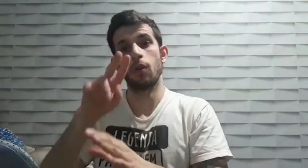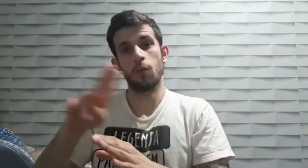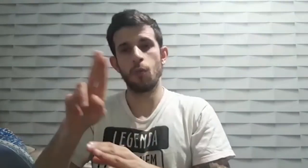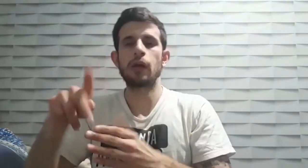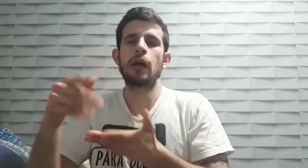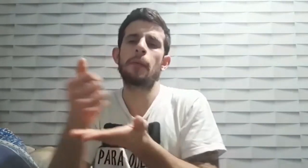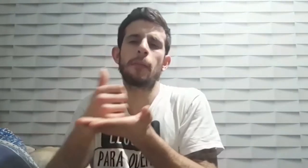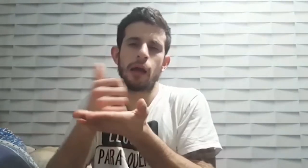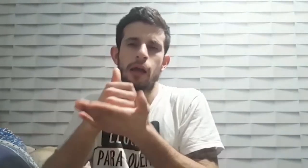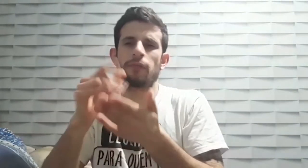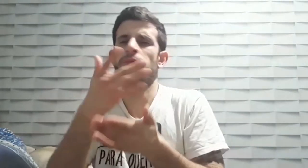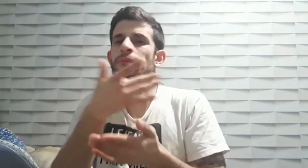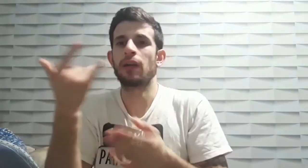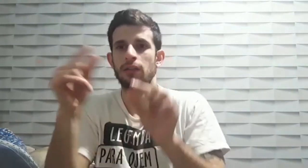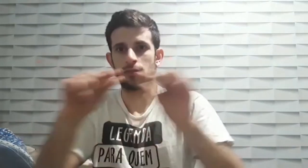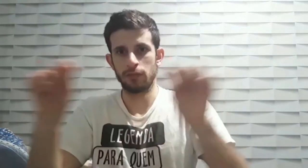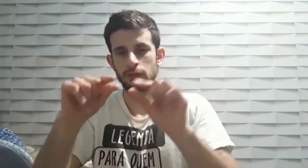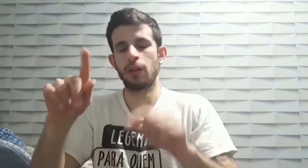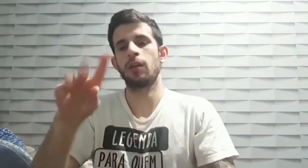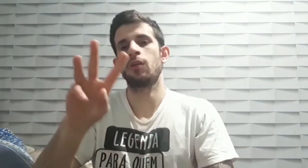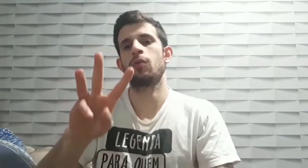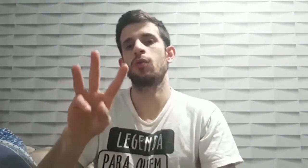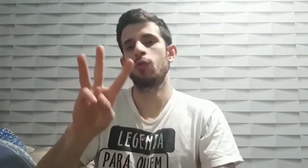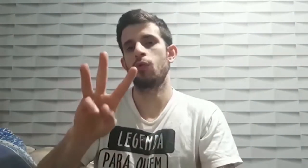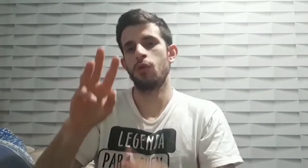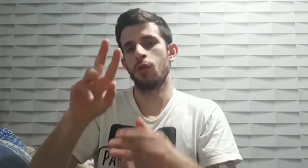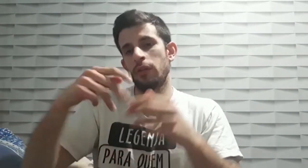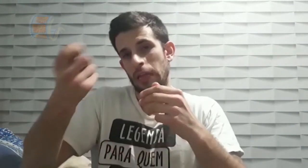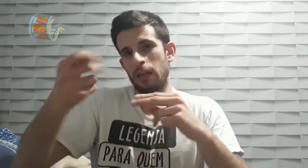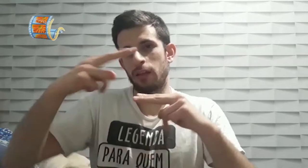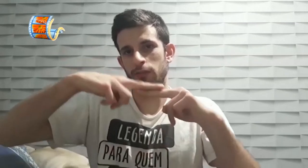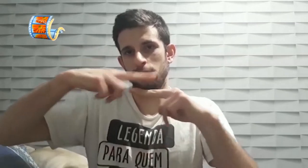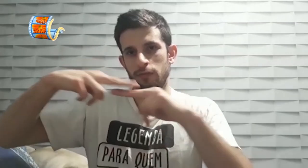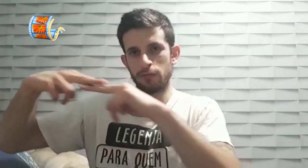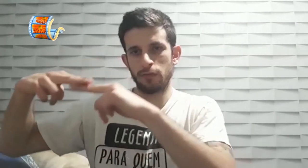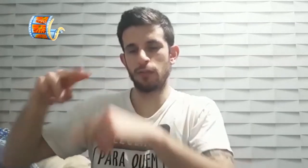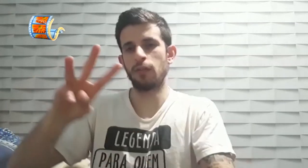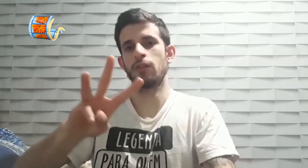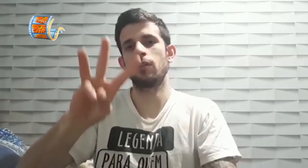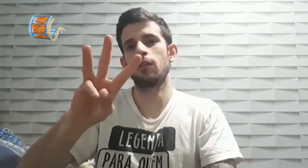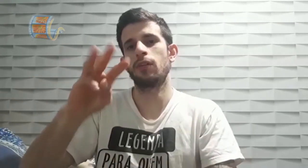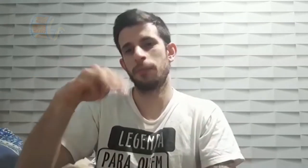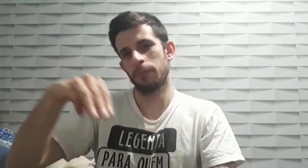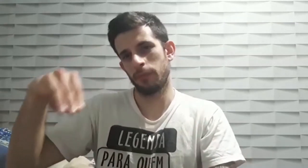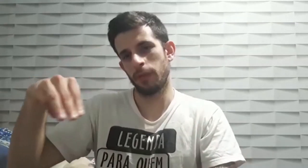o Windows Movie Maker para colocar as legendas. Andrei. Faz datilologia.